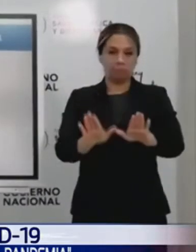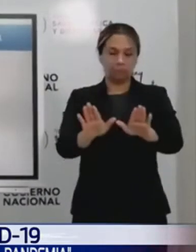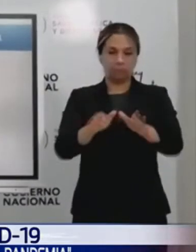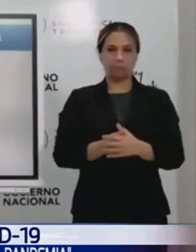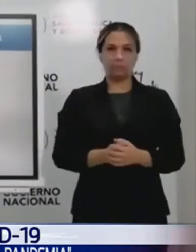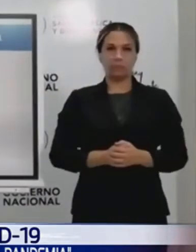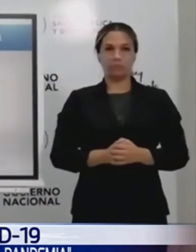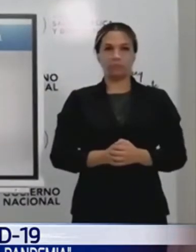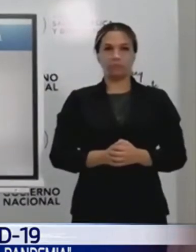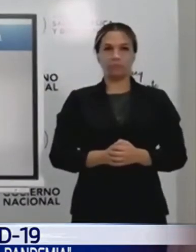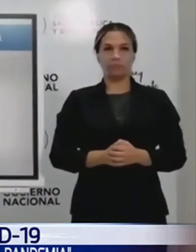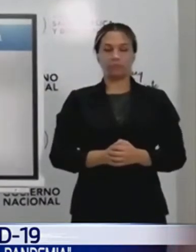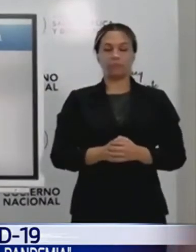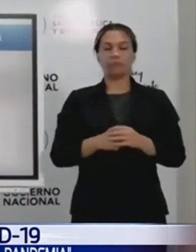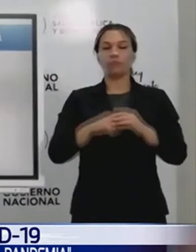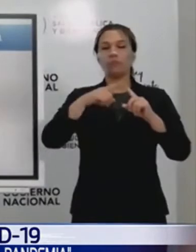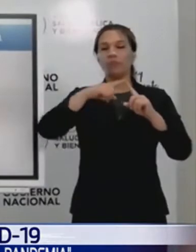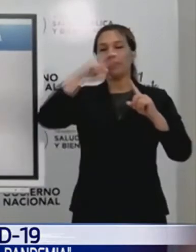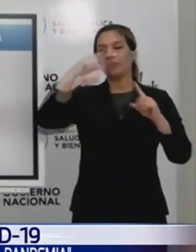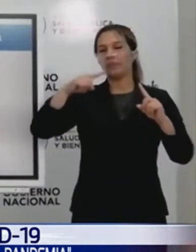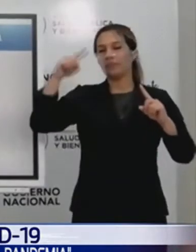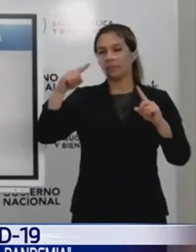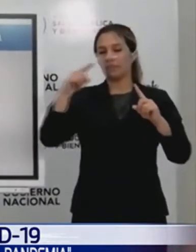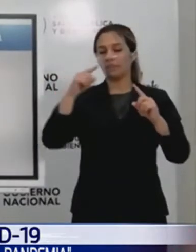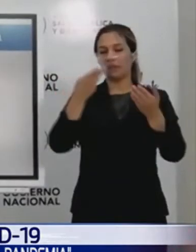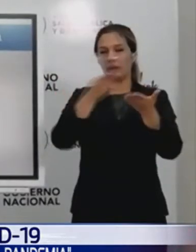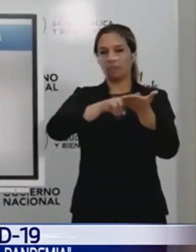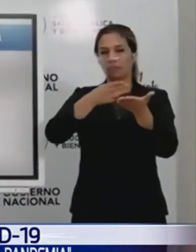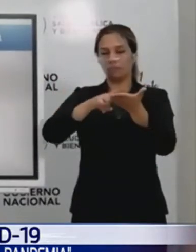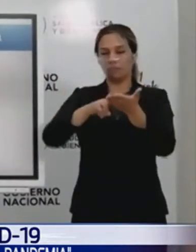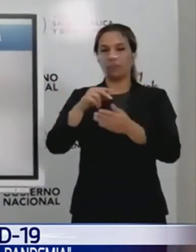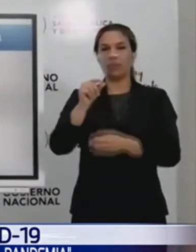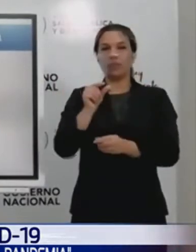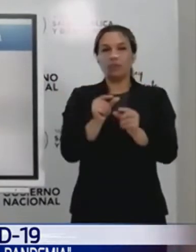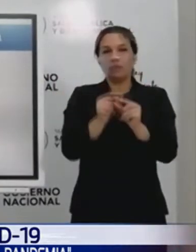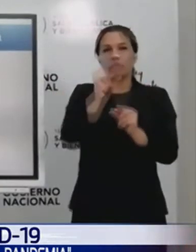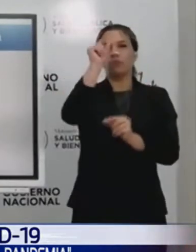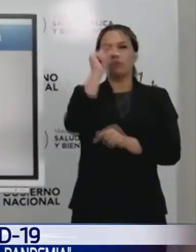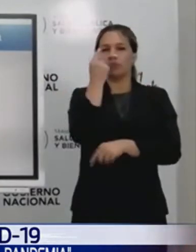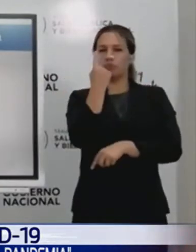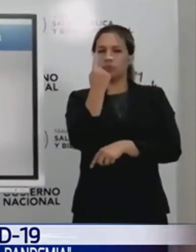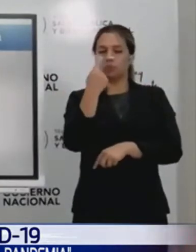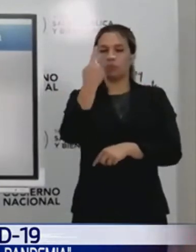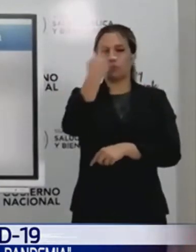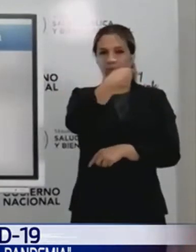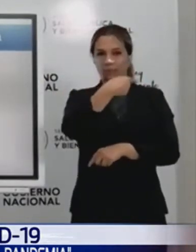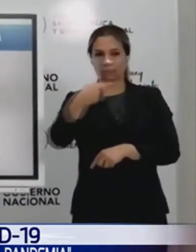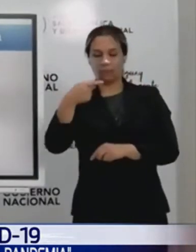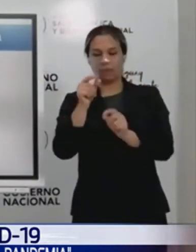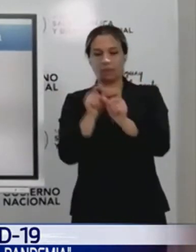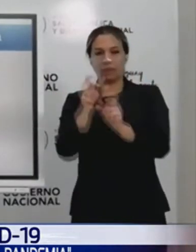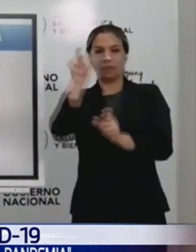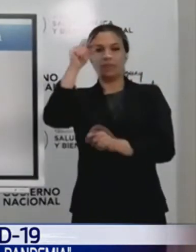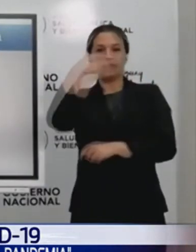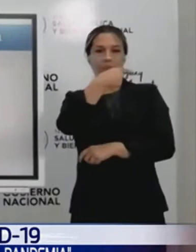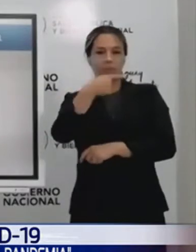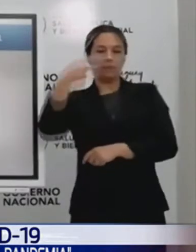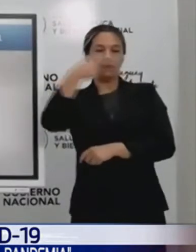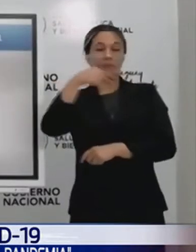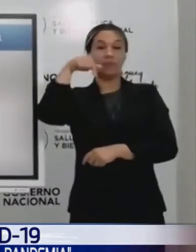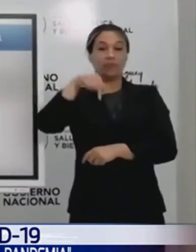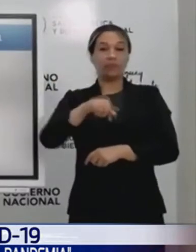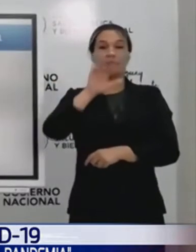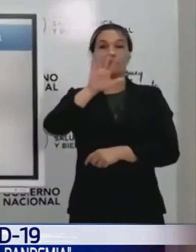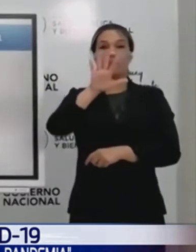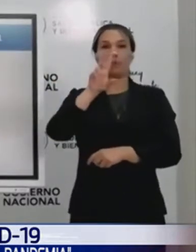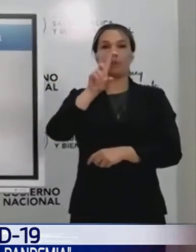Esta es la curva de mortalidad cada columna de una semana. Estamos ahora cerrando la semana 50-51. Y